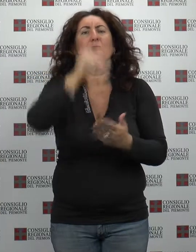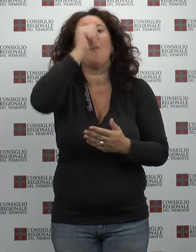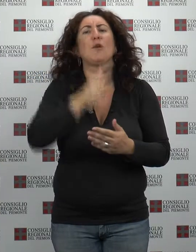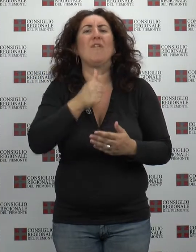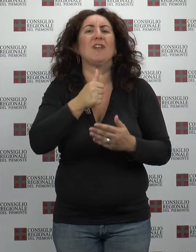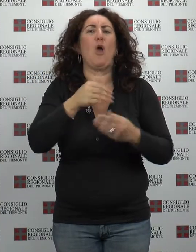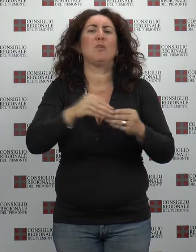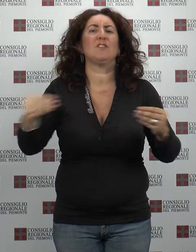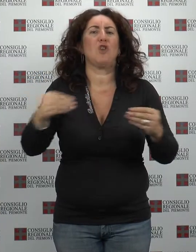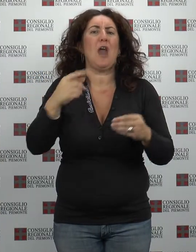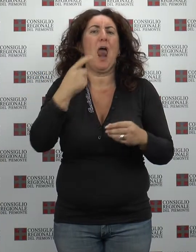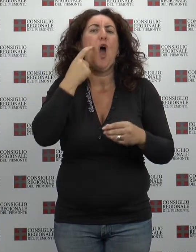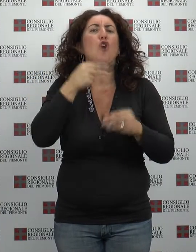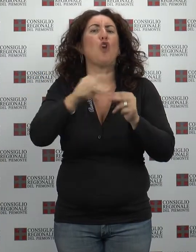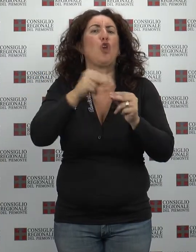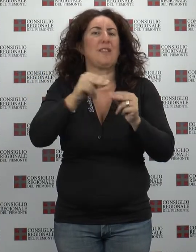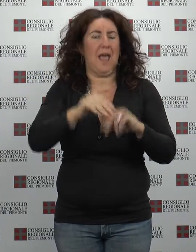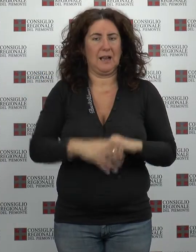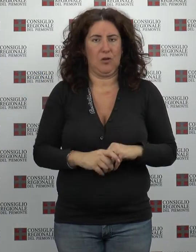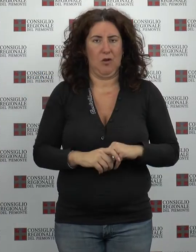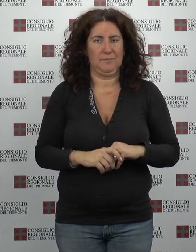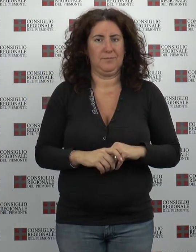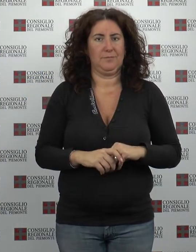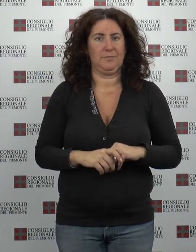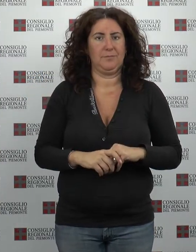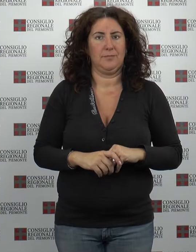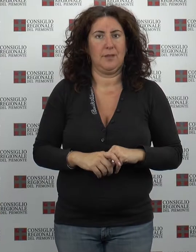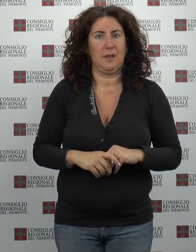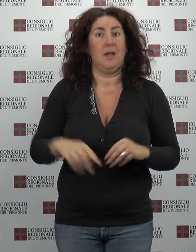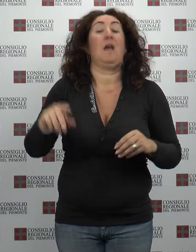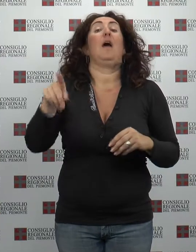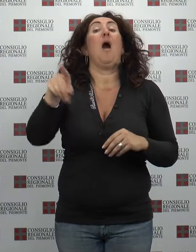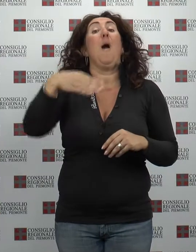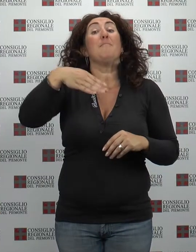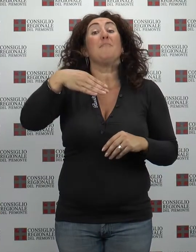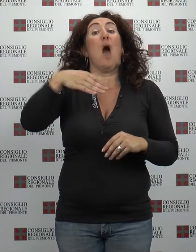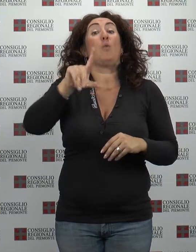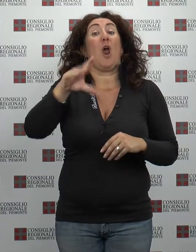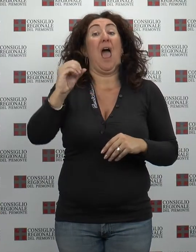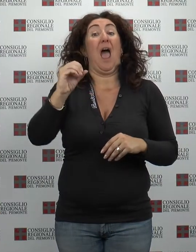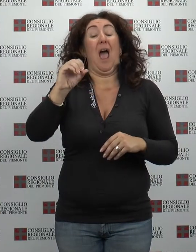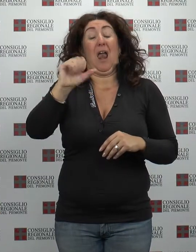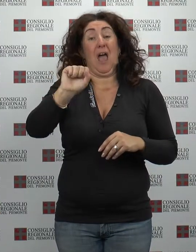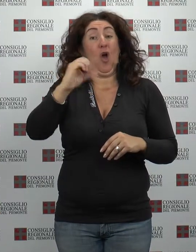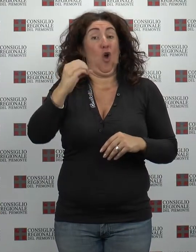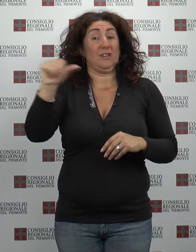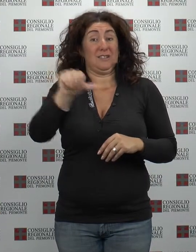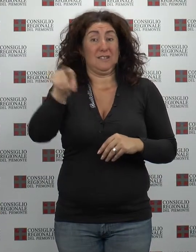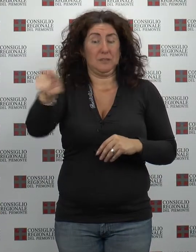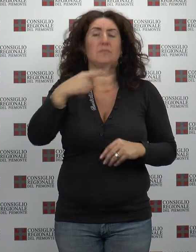L'Ufficio di Presidenza del Consiglio regionale, su proposta del Presidente Mauro Laus, ha formamente deciso che la sede rimarrà a Palazzo Lascaris